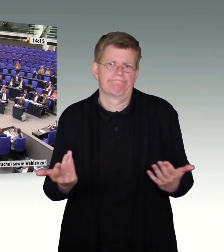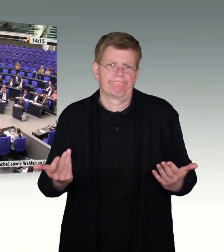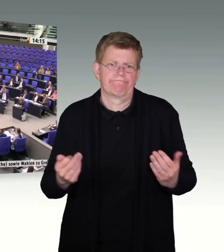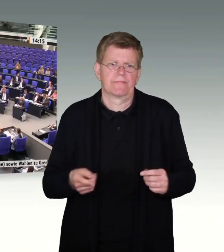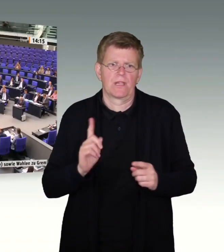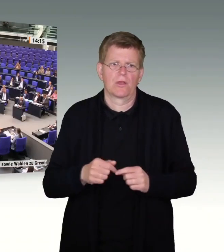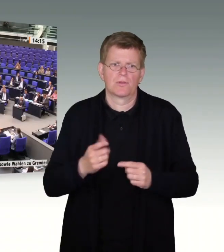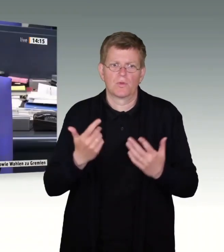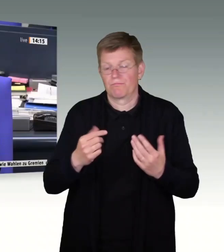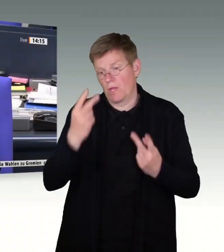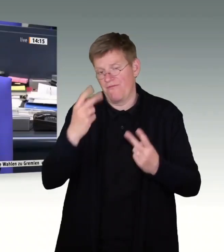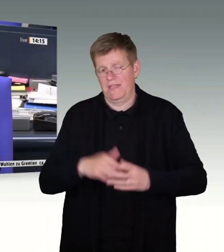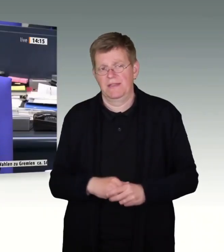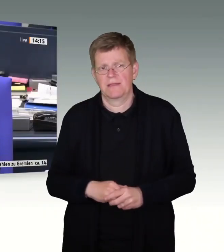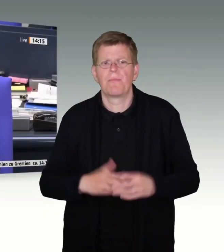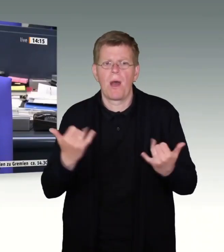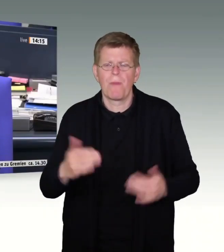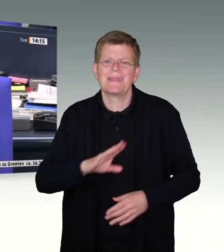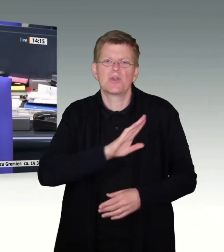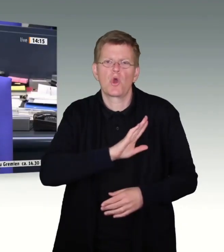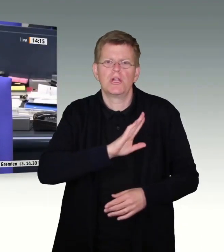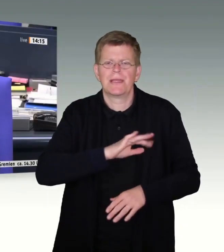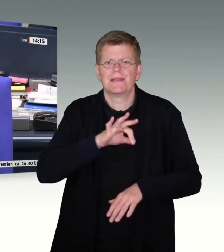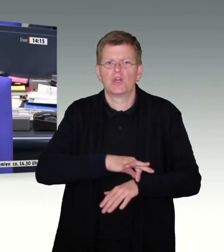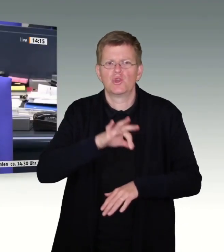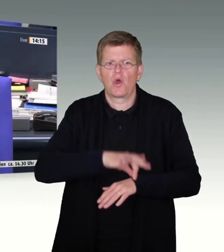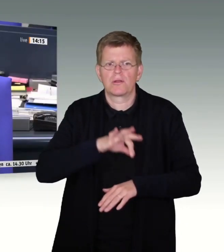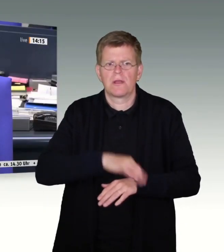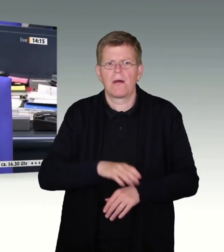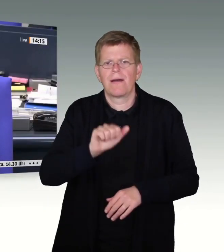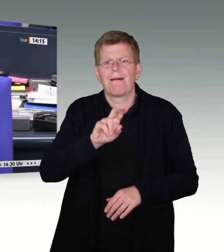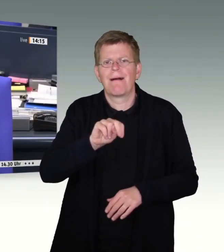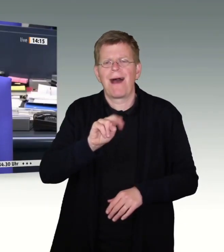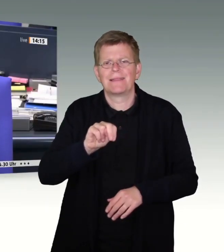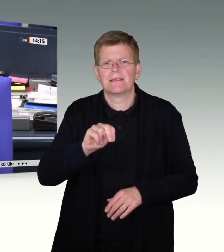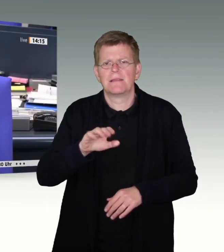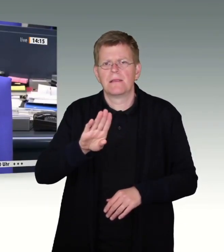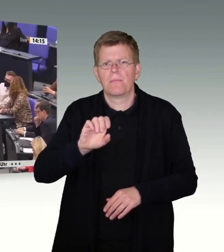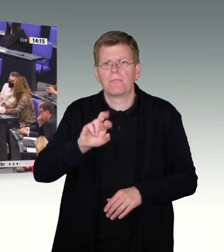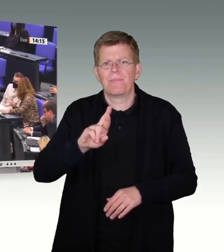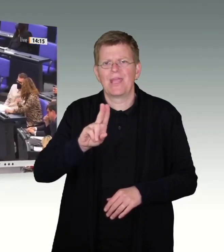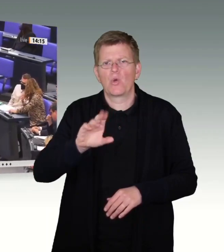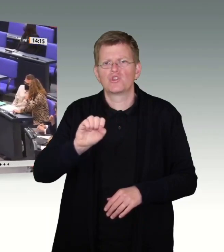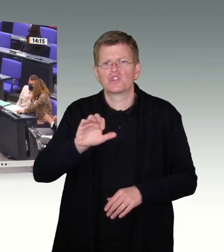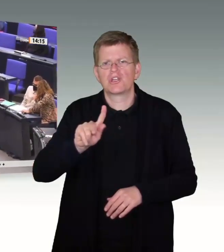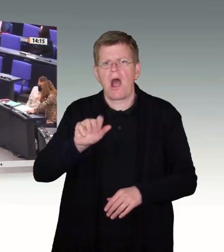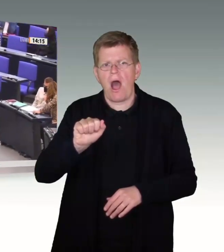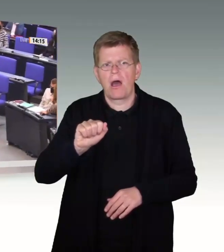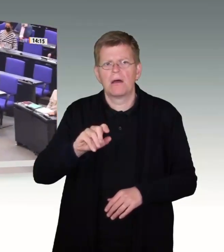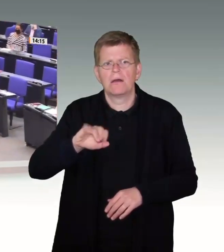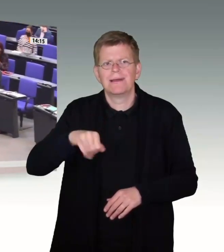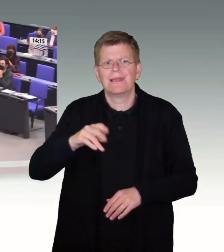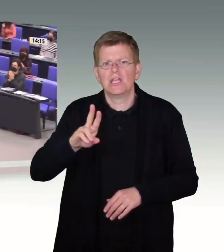notwendig. Und nun hat aber die Kollegin Dr. Ann-Weruschka-Jurisch für die FDP-Fraktion zu Wort.